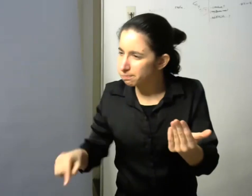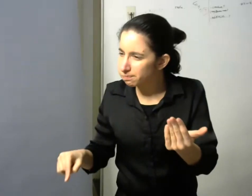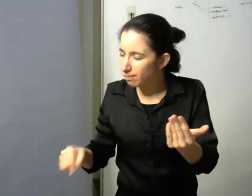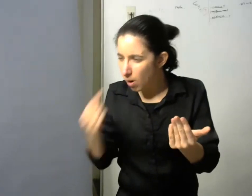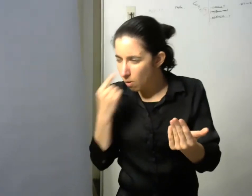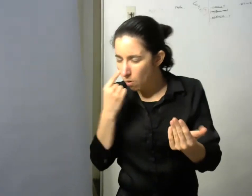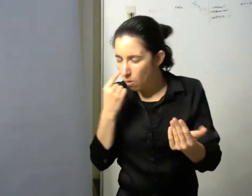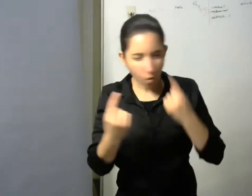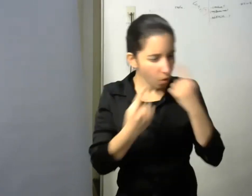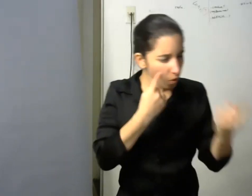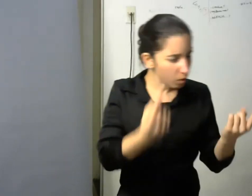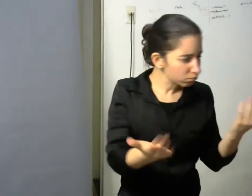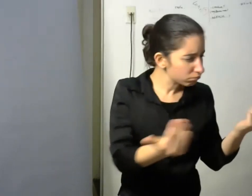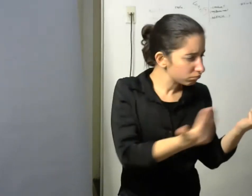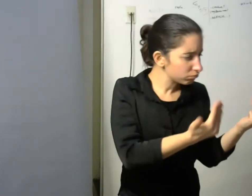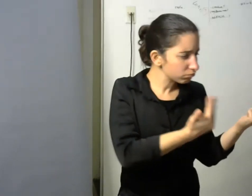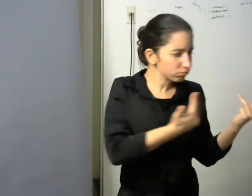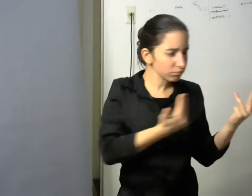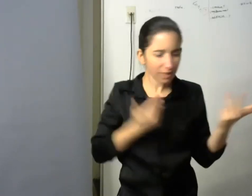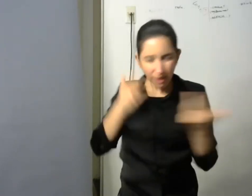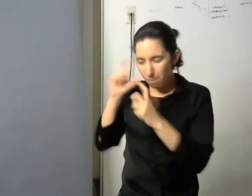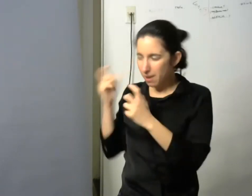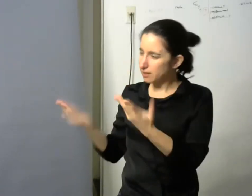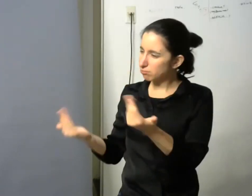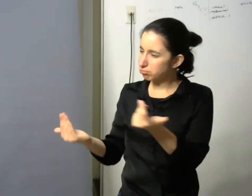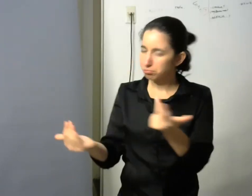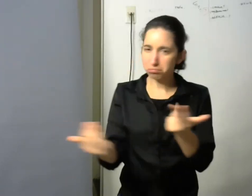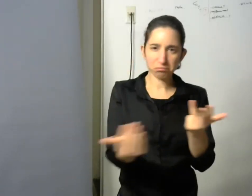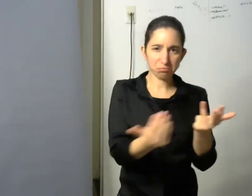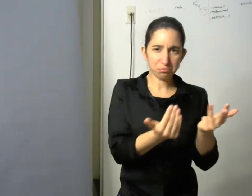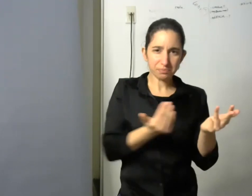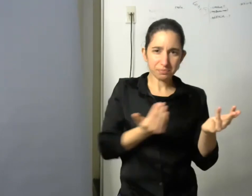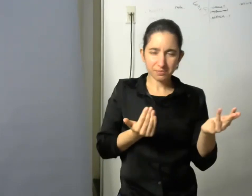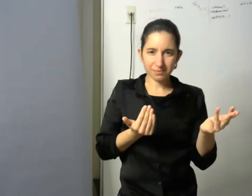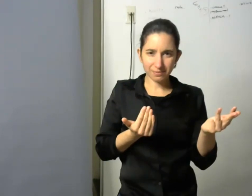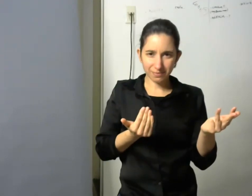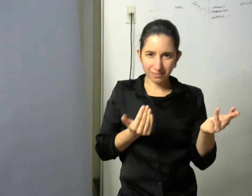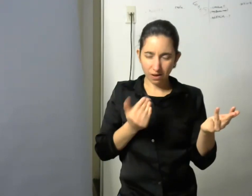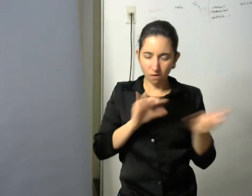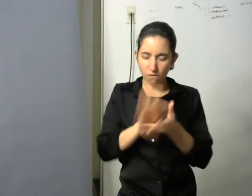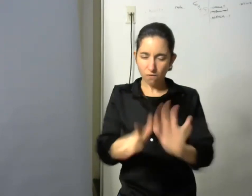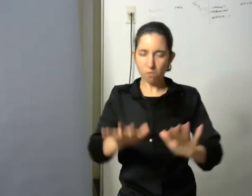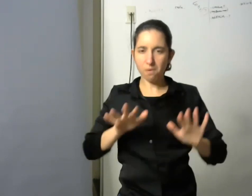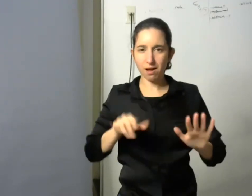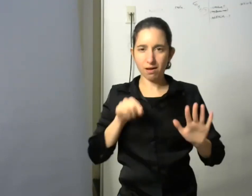la experiencia misma las posibilidades para poder ir ayudándola